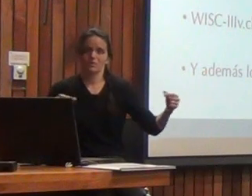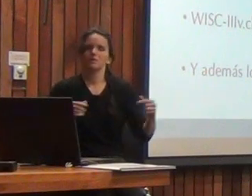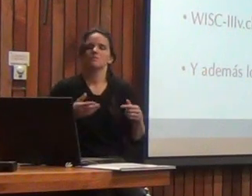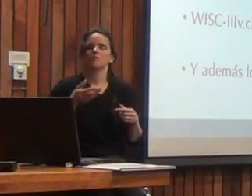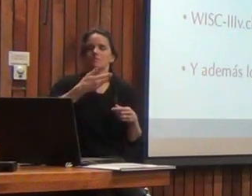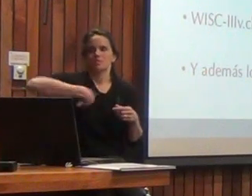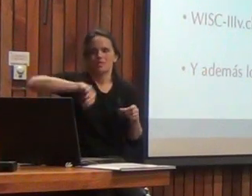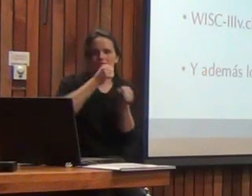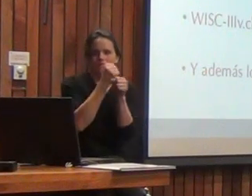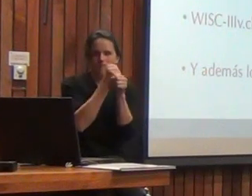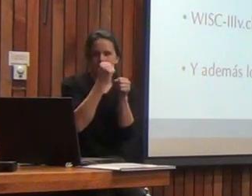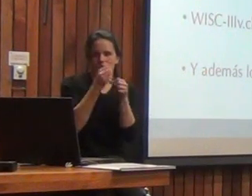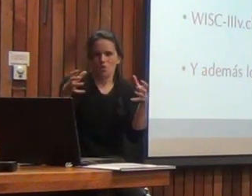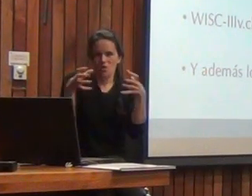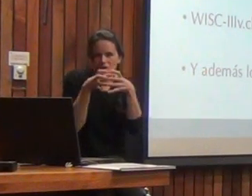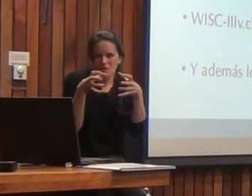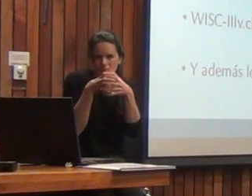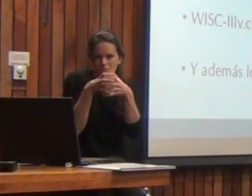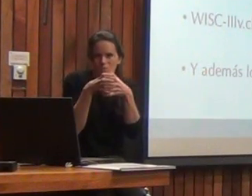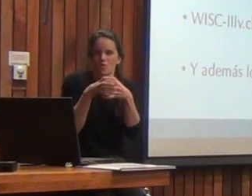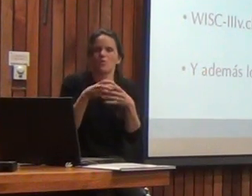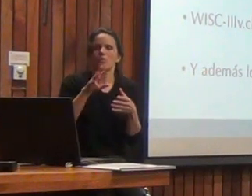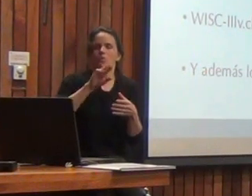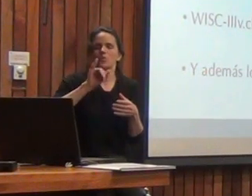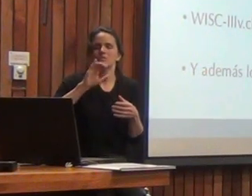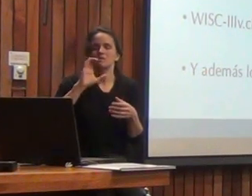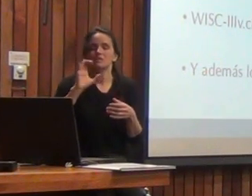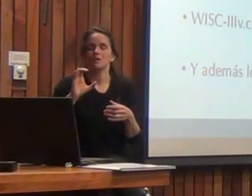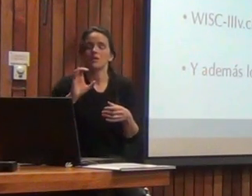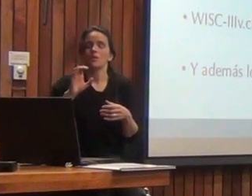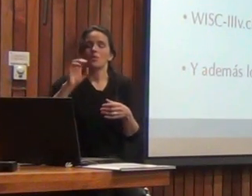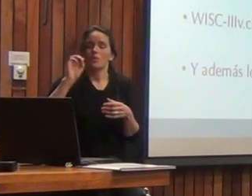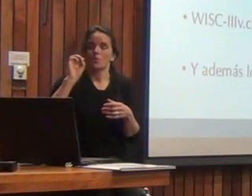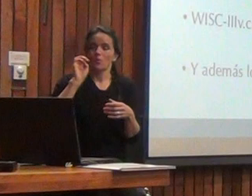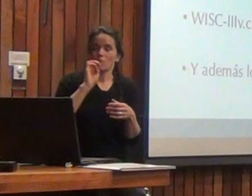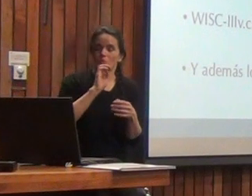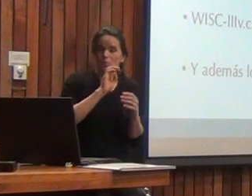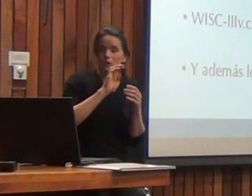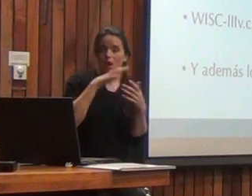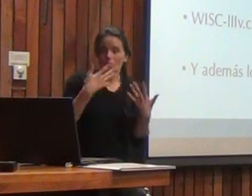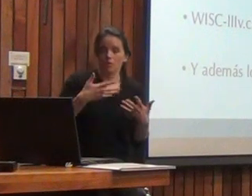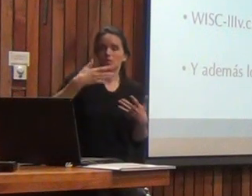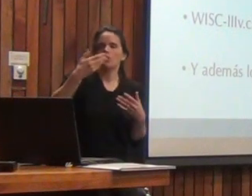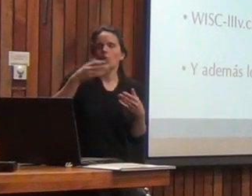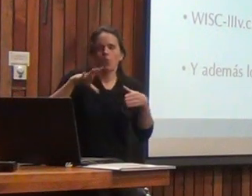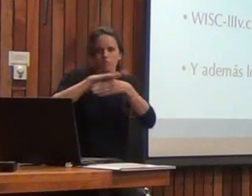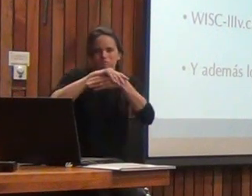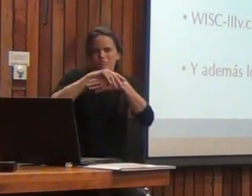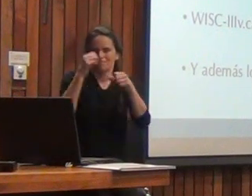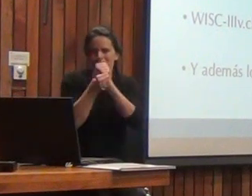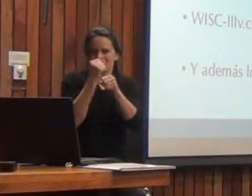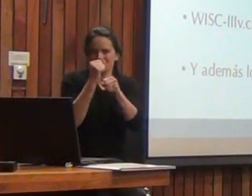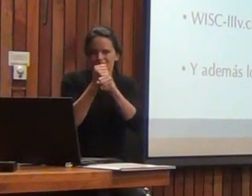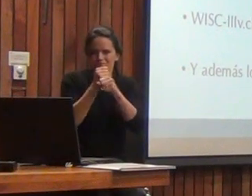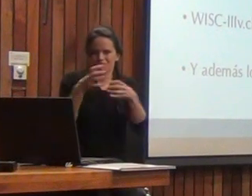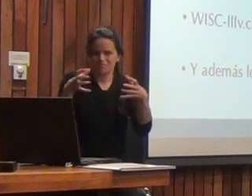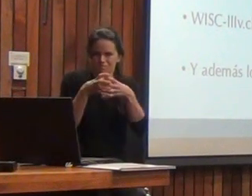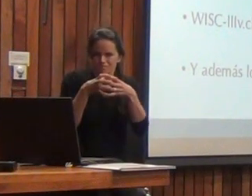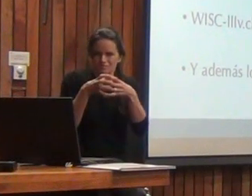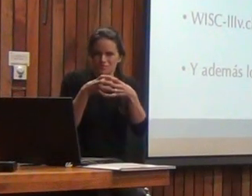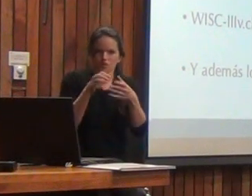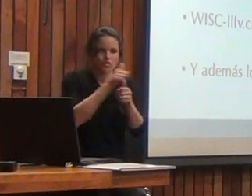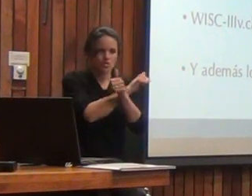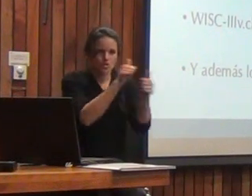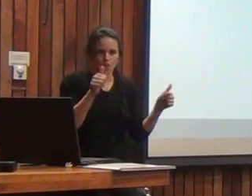socios en todo Chile que ya desde el WIS-4 vienen trabajando con nosotros y venimos trabajando juntos. Así que ahora entre todos